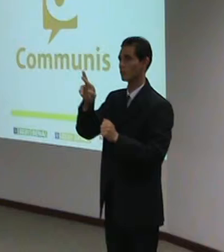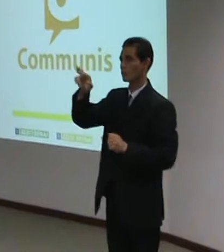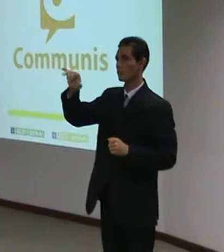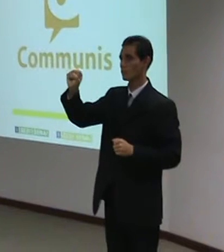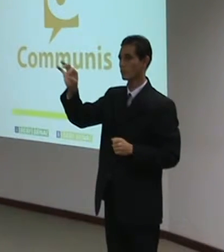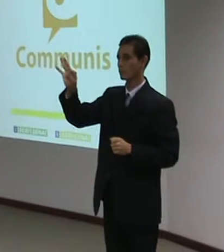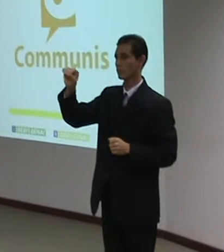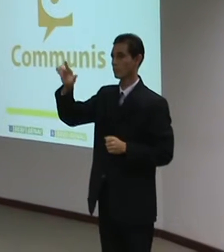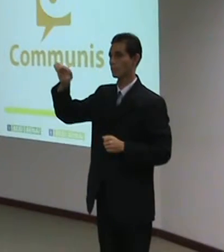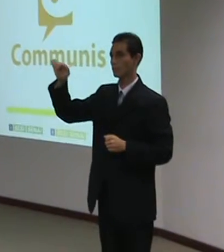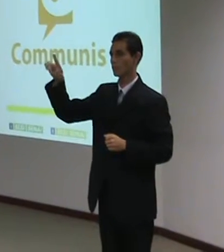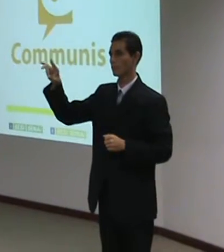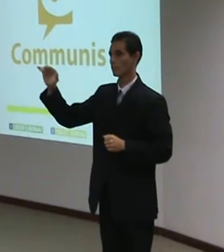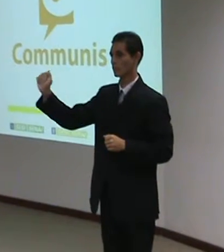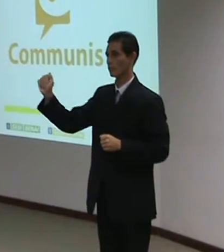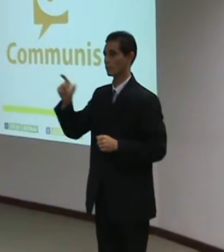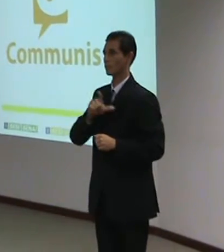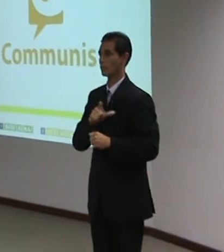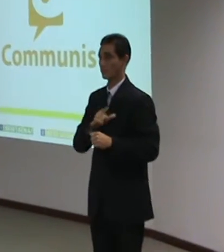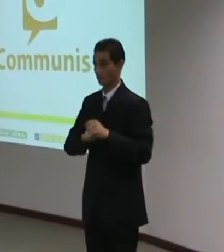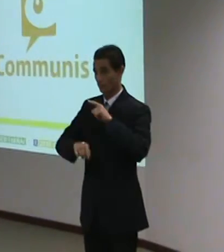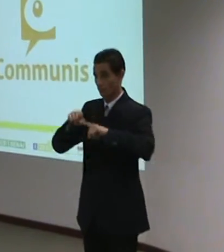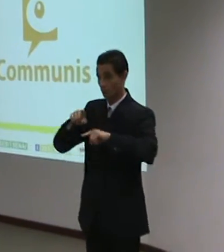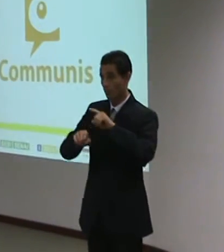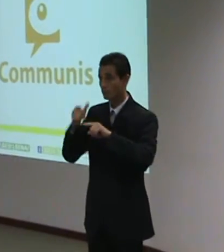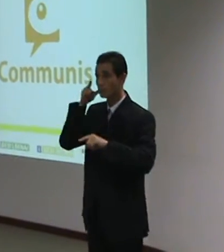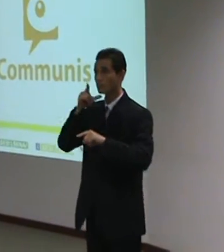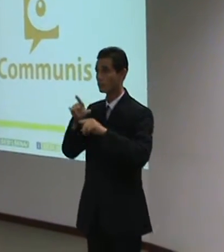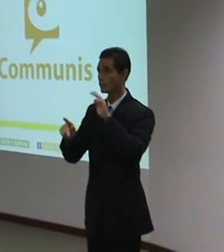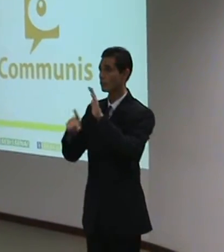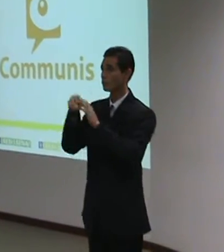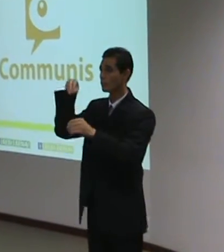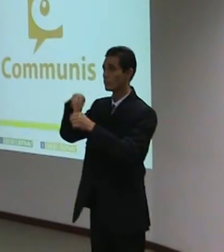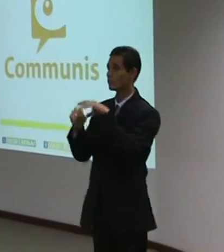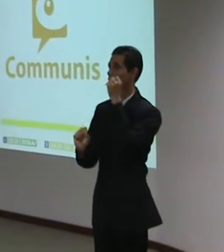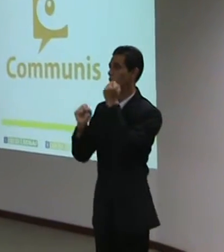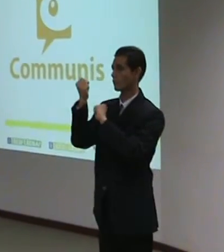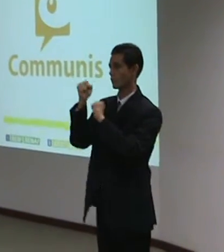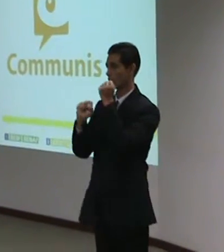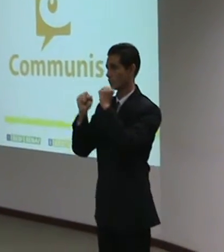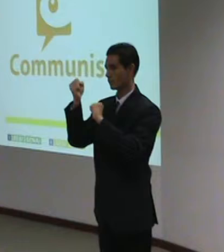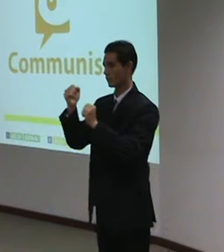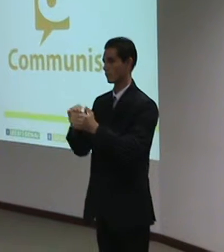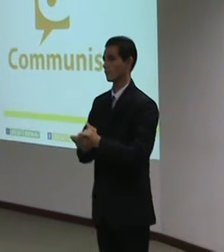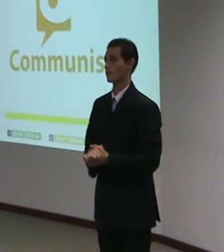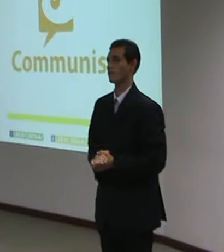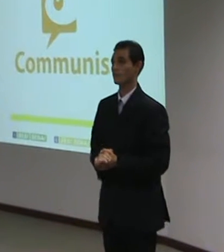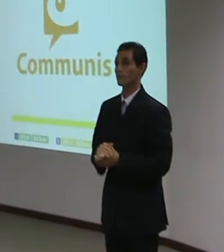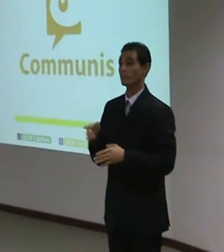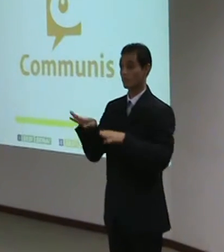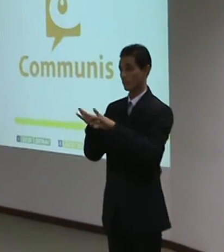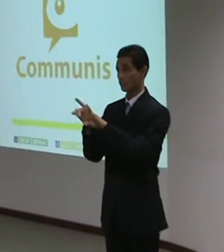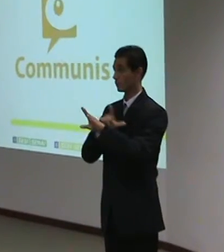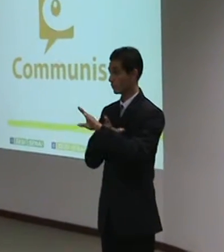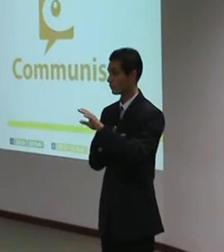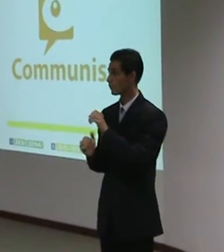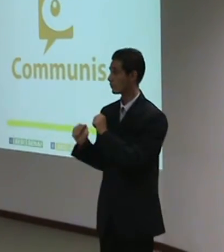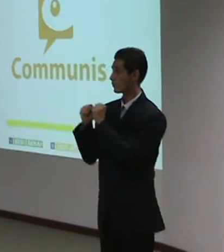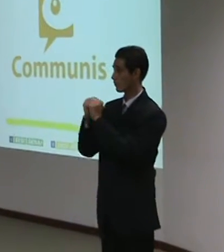na validação deste produto para o setor industrial E também tivemos a participação do